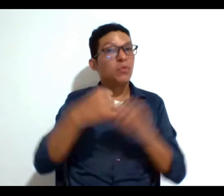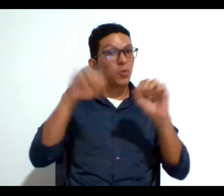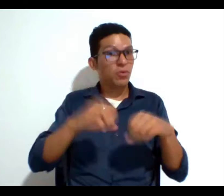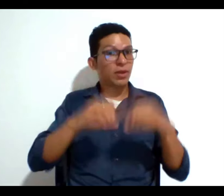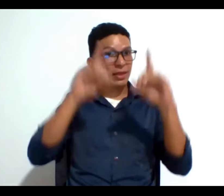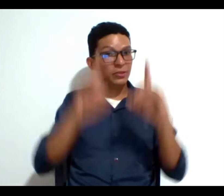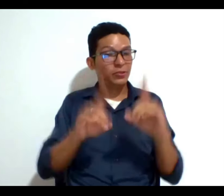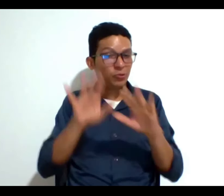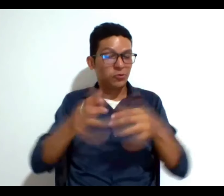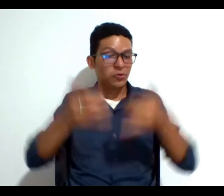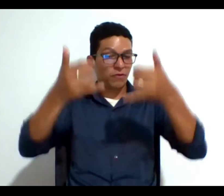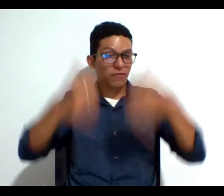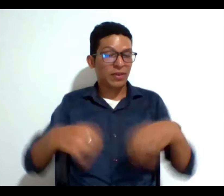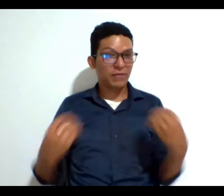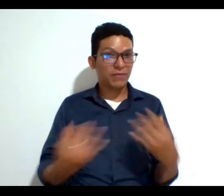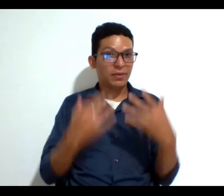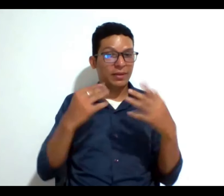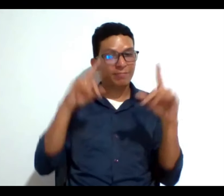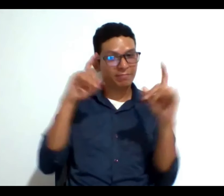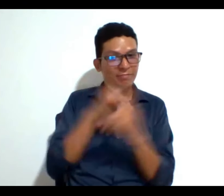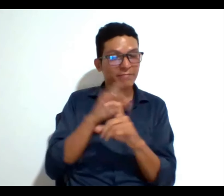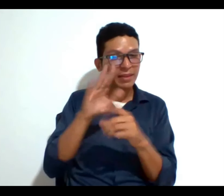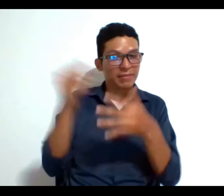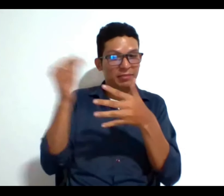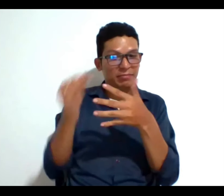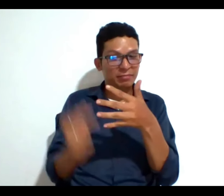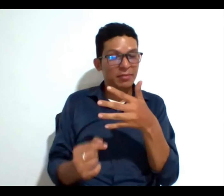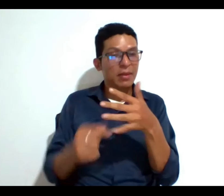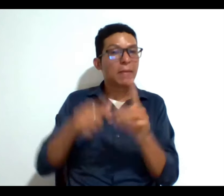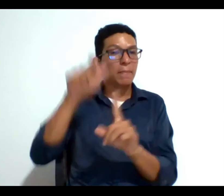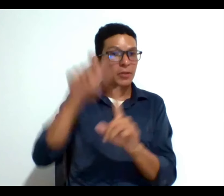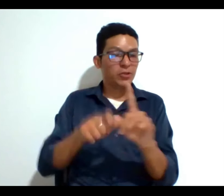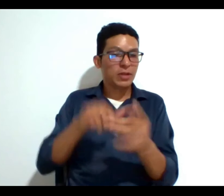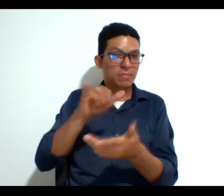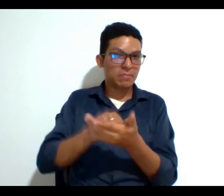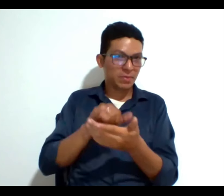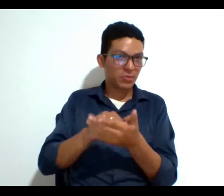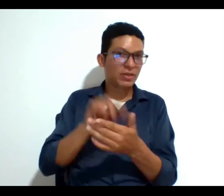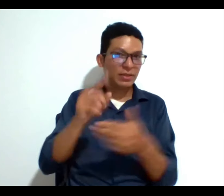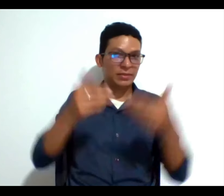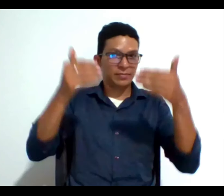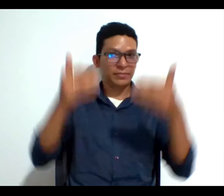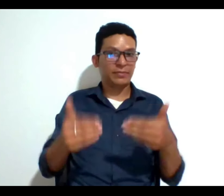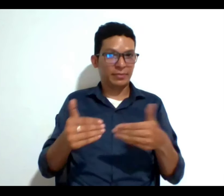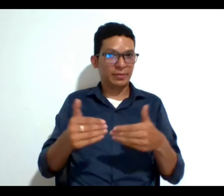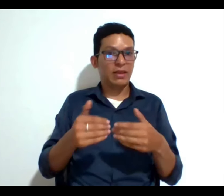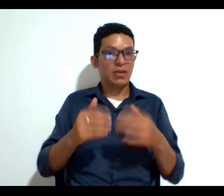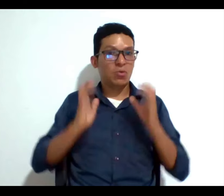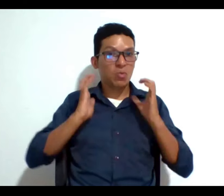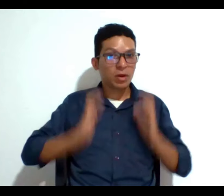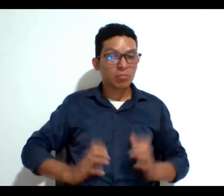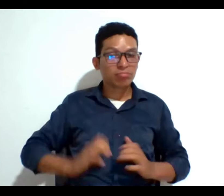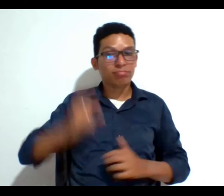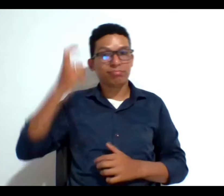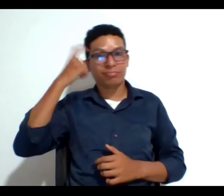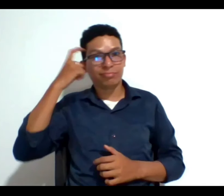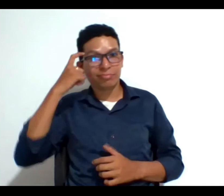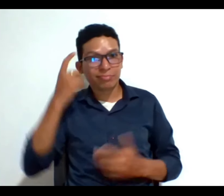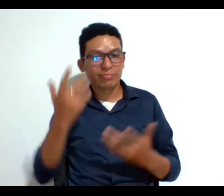final de la vida una vez analizados esos elementos y lo mismo una persona con una discapacidad pues física intelectual